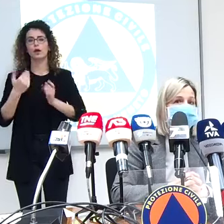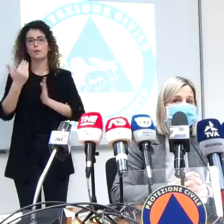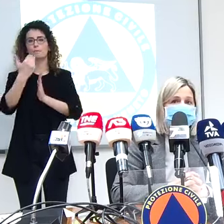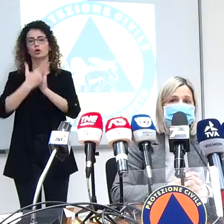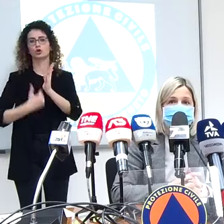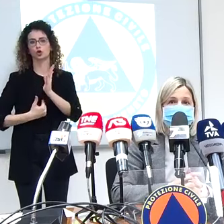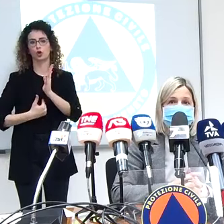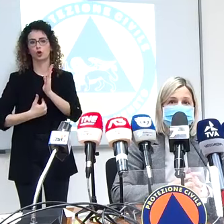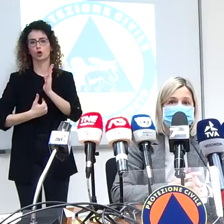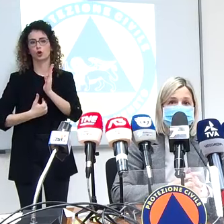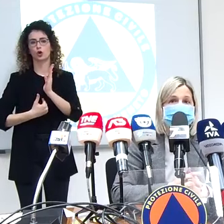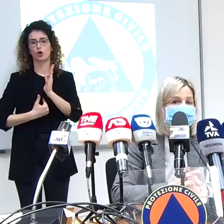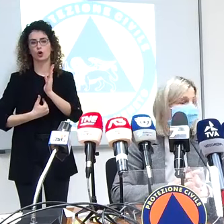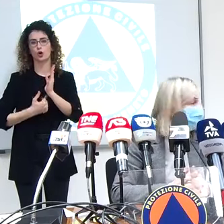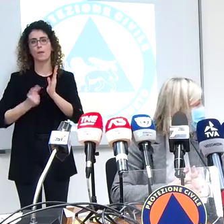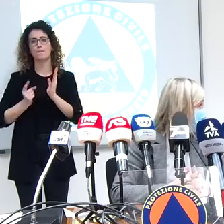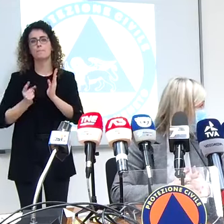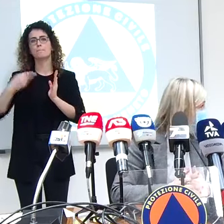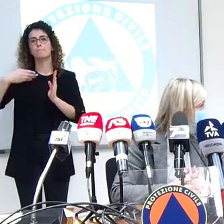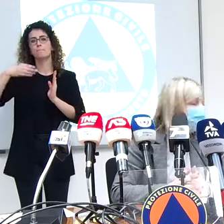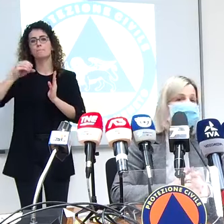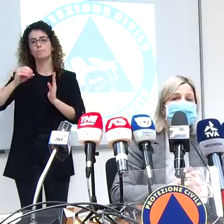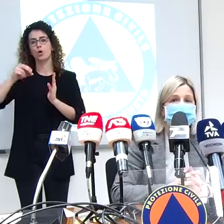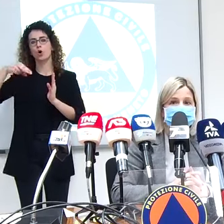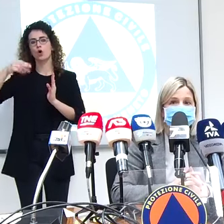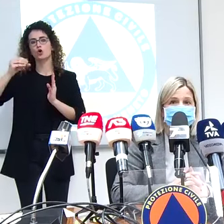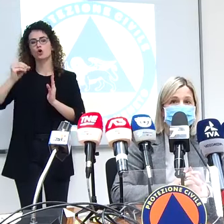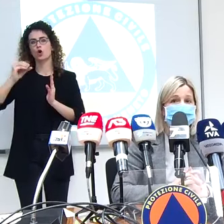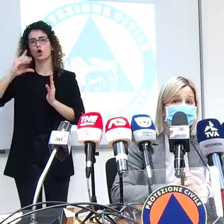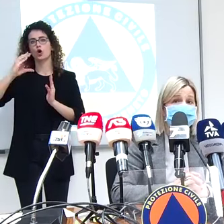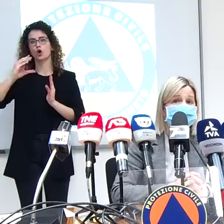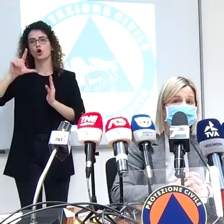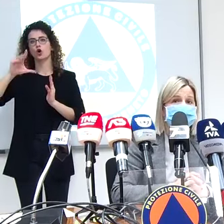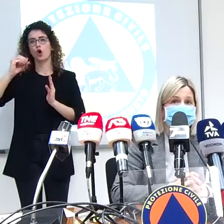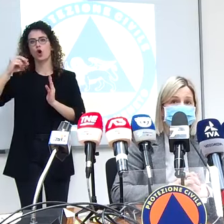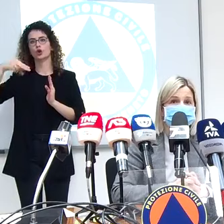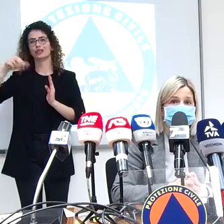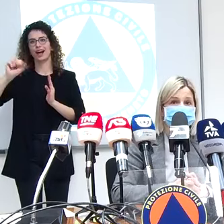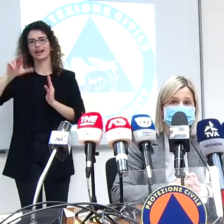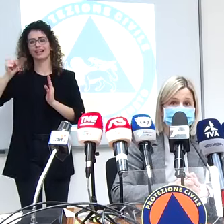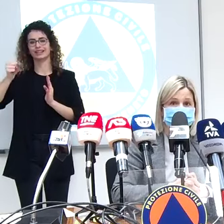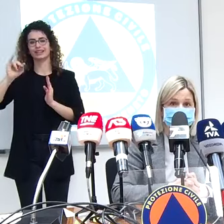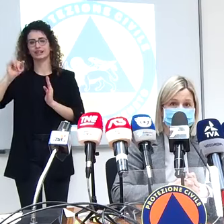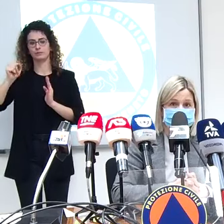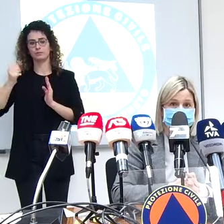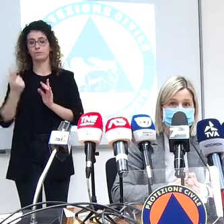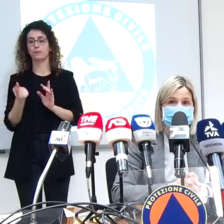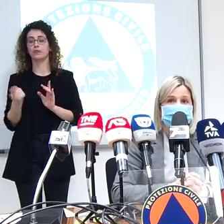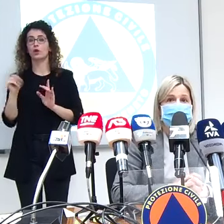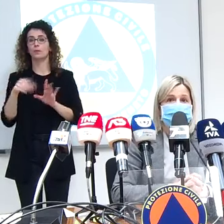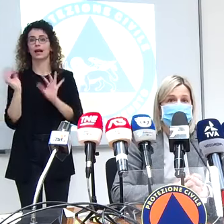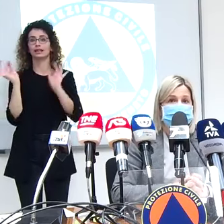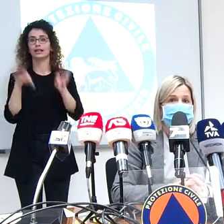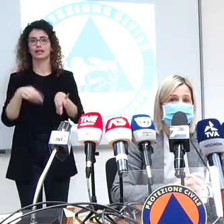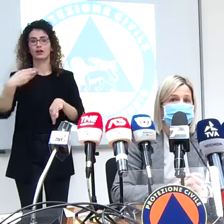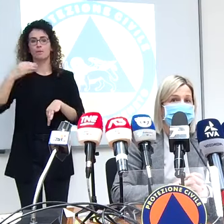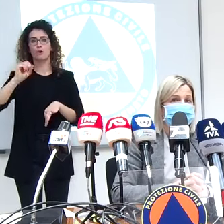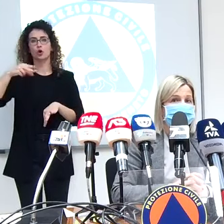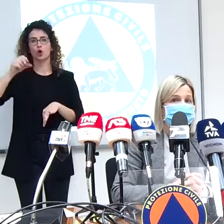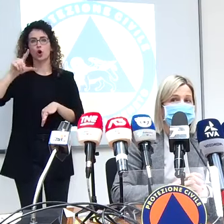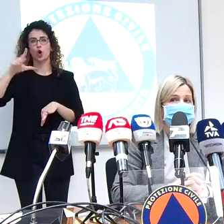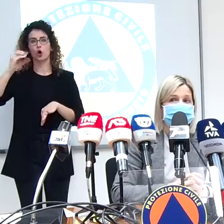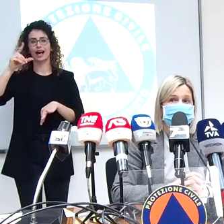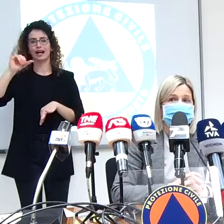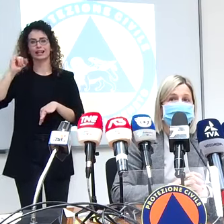i monoclonali da domani mi sembra da domani arrivano i monoclonali voi sapete che i